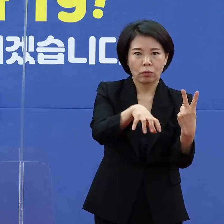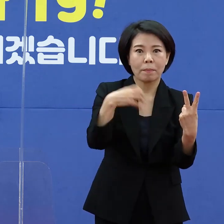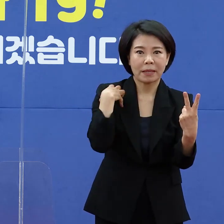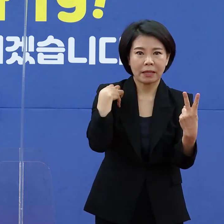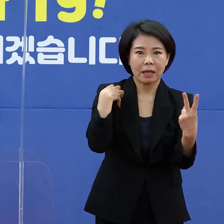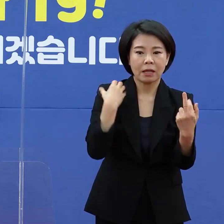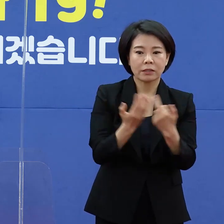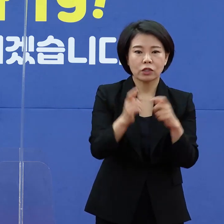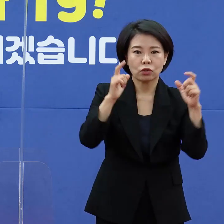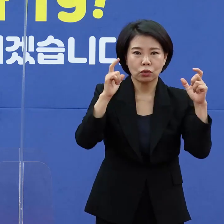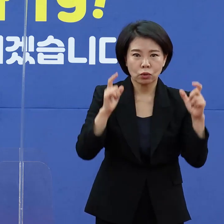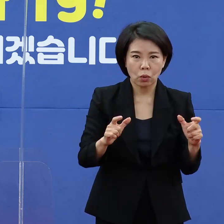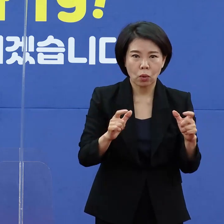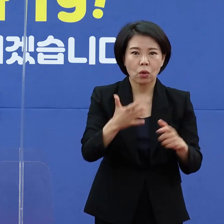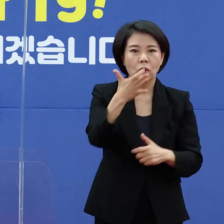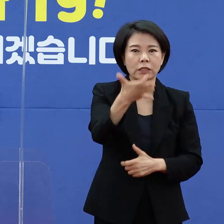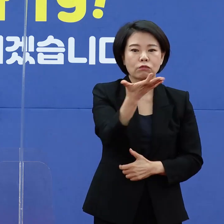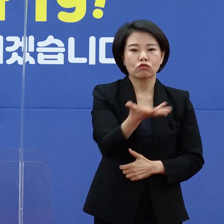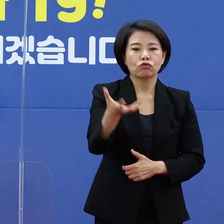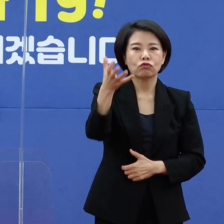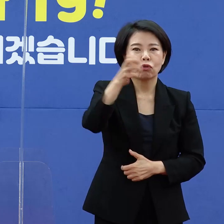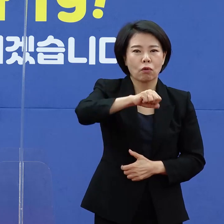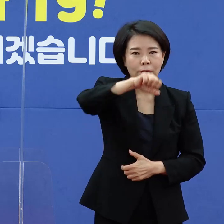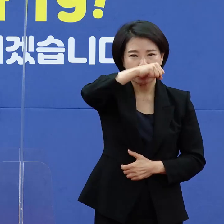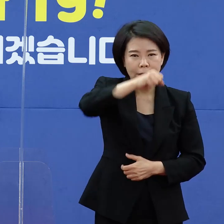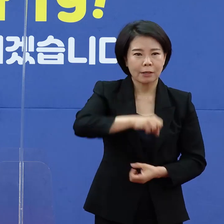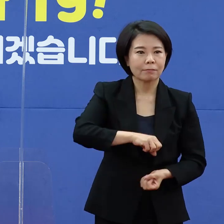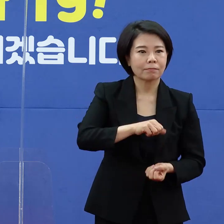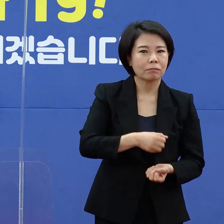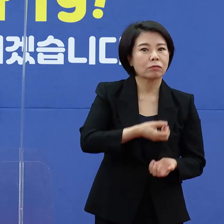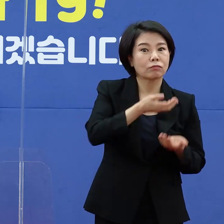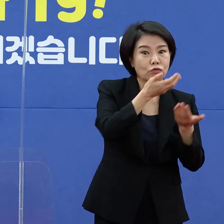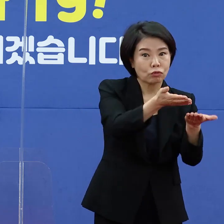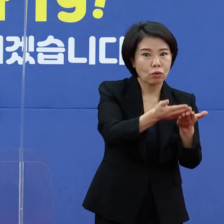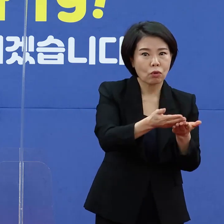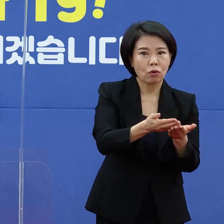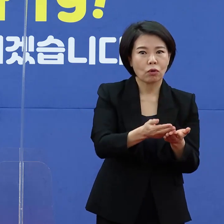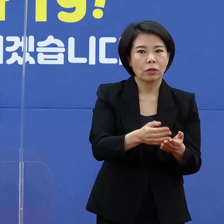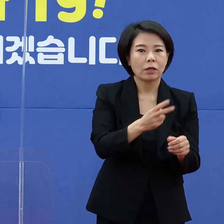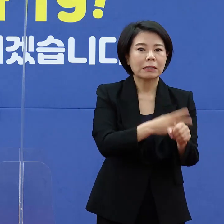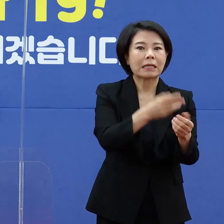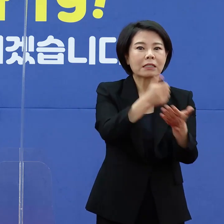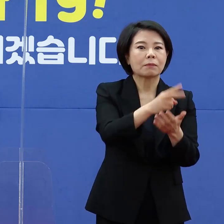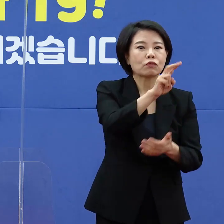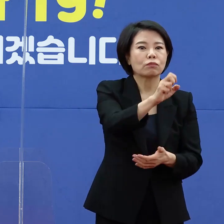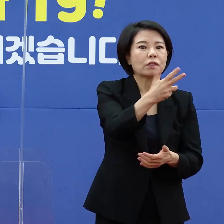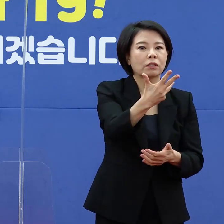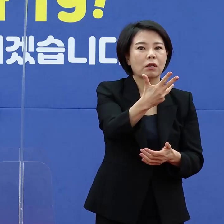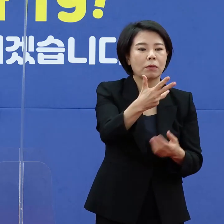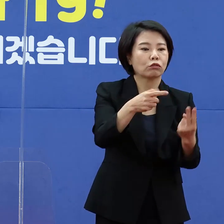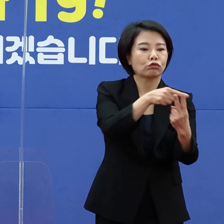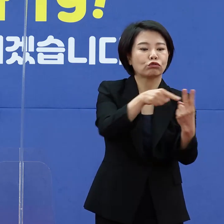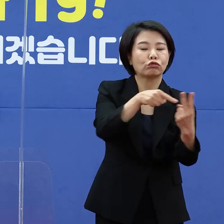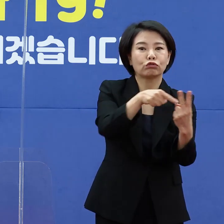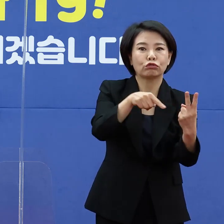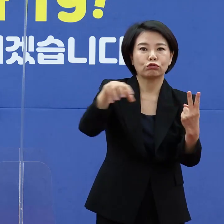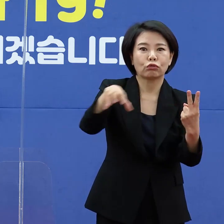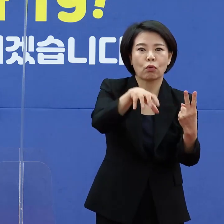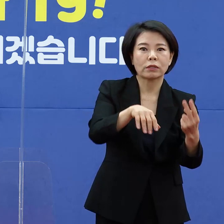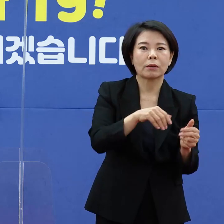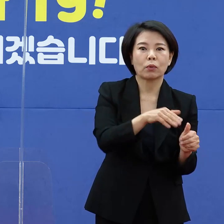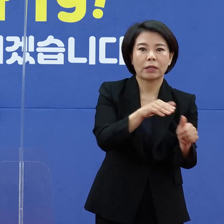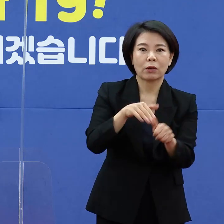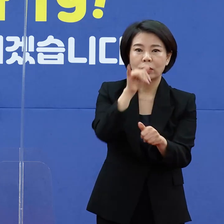도에서는 19억 원의 예산을 투입해서 의료인력 28명을 2개 의료원에 배치하고